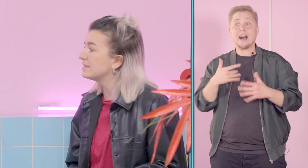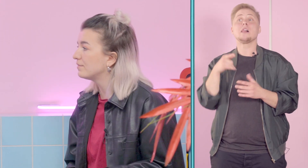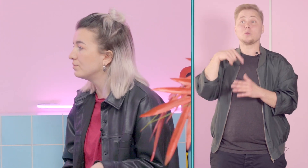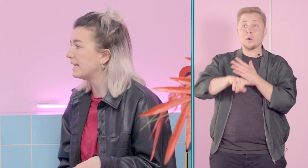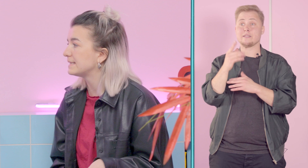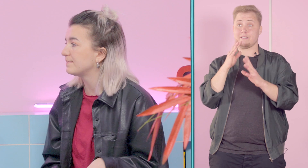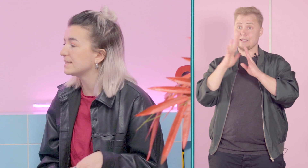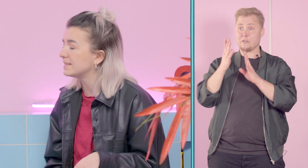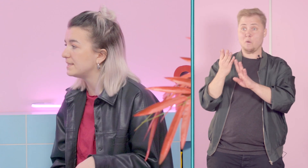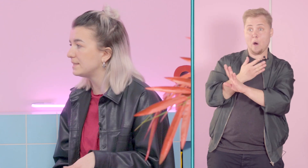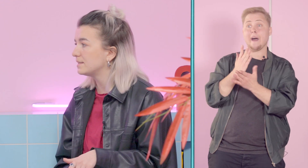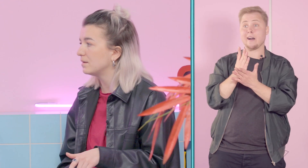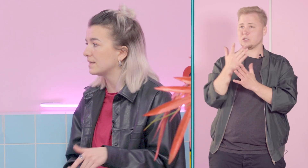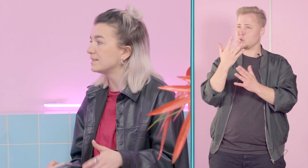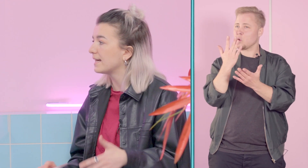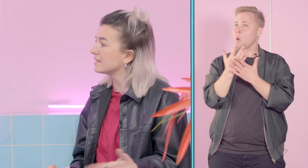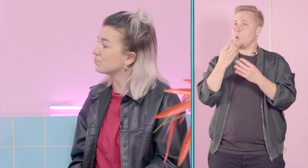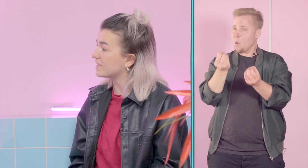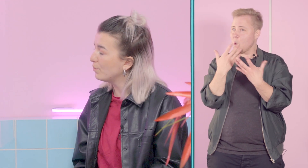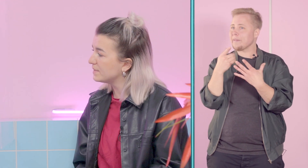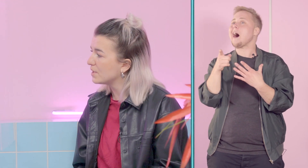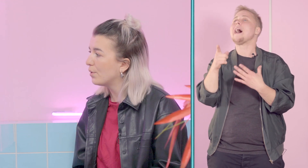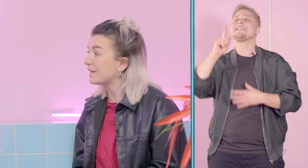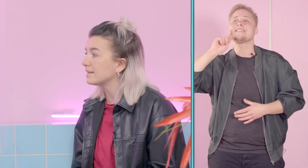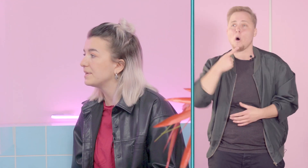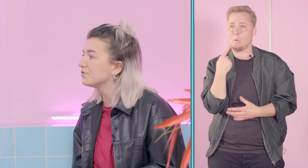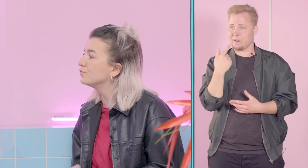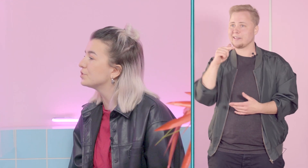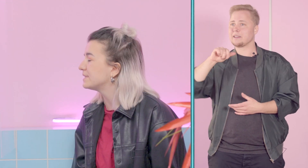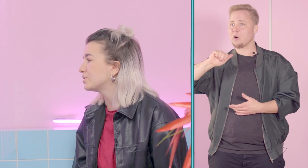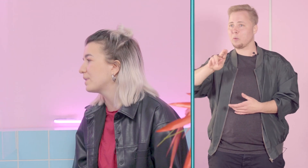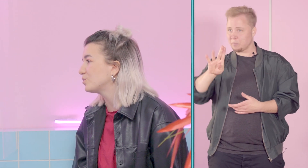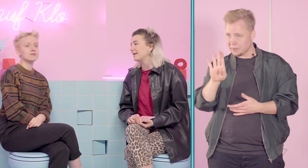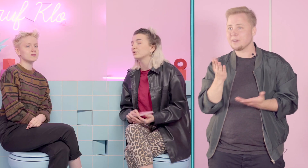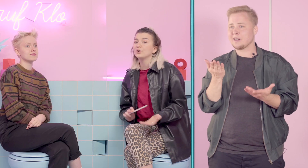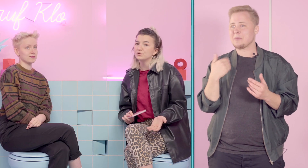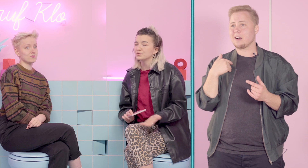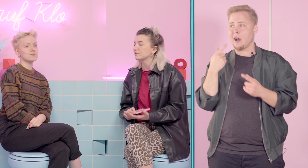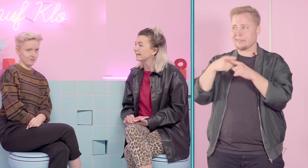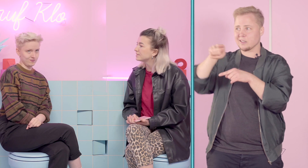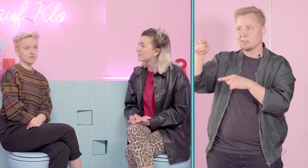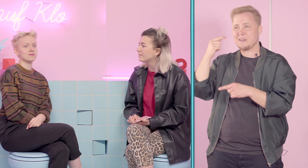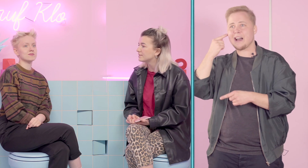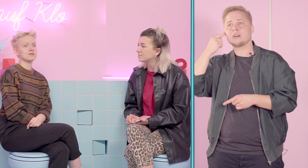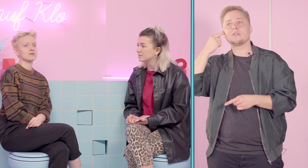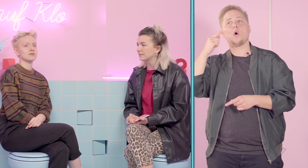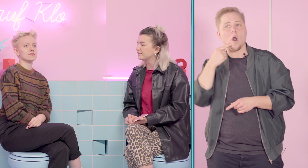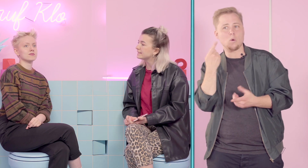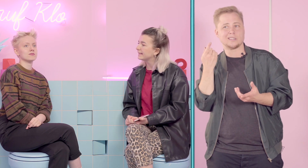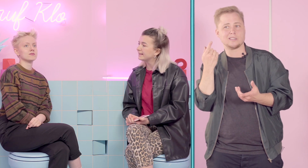Interview gelernt habe, dass ich sage, dass du taub bist und andere Menschen wünschen sich zum Beispiel eher gehörlos zu sagen. Kannst du mir einmal was über diese Begrifflichkeiten